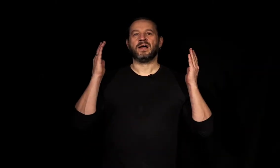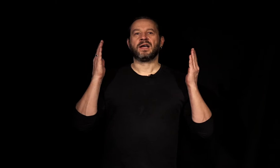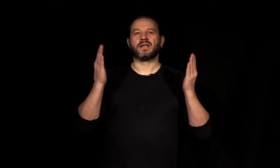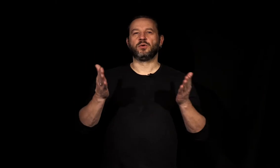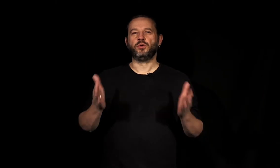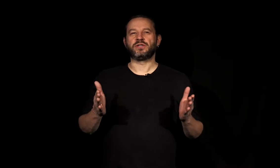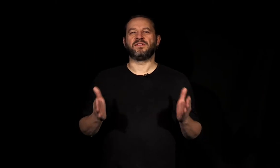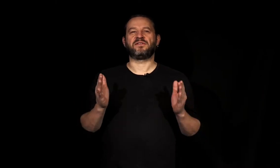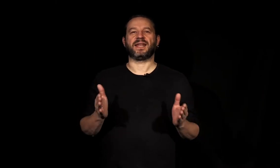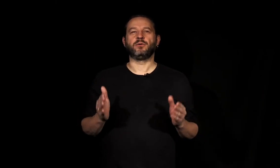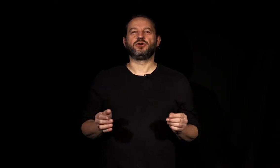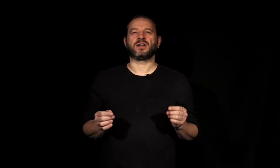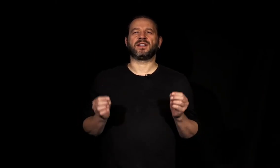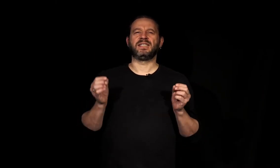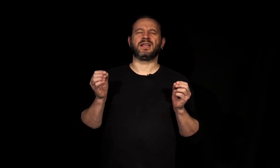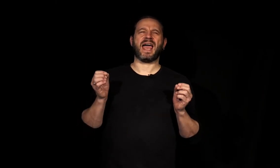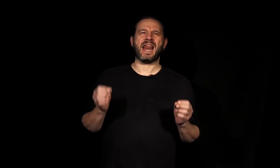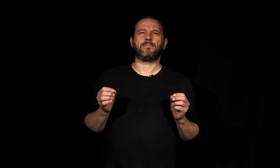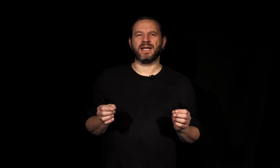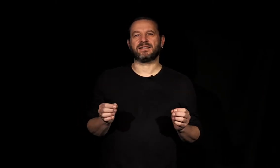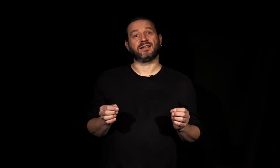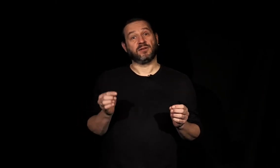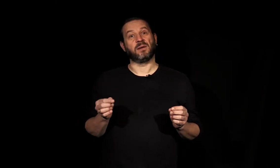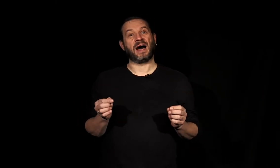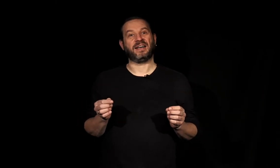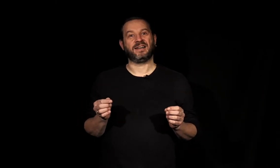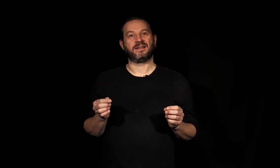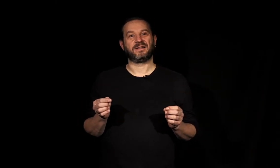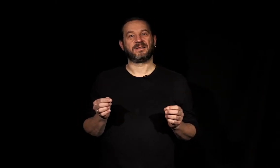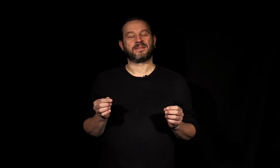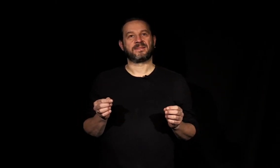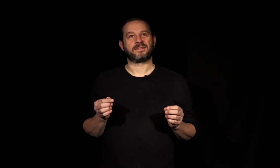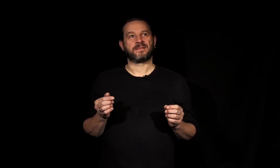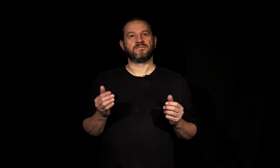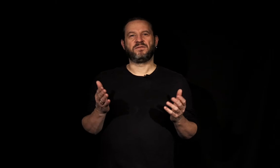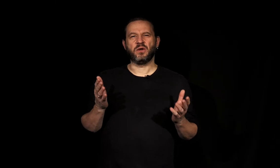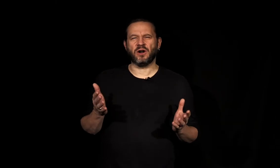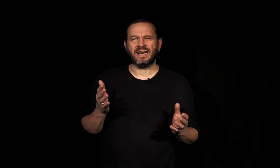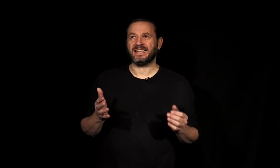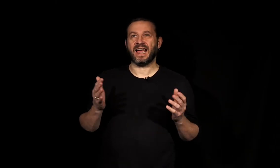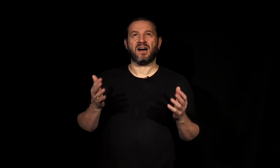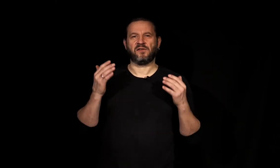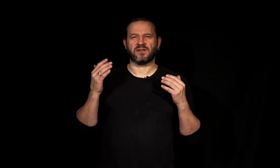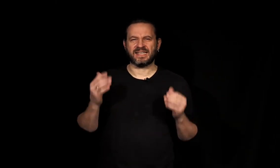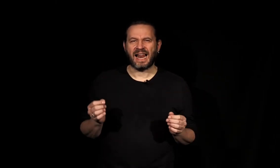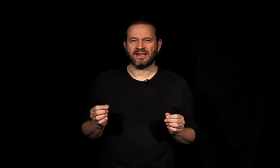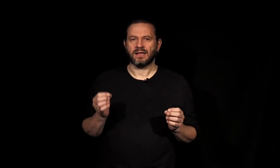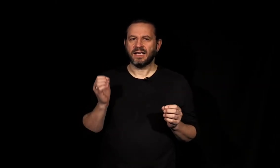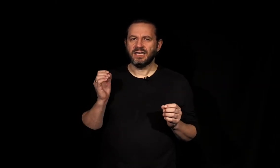Kan du huske, hvad for et eventyr, der var dit allerbedste, da du var barn? Hvor vidunderligt det er at få fortalt en